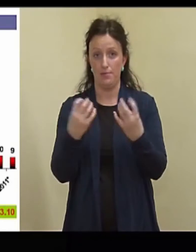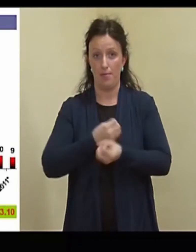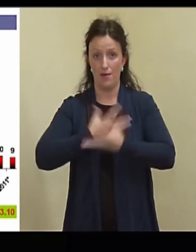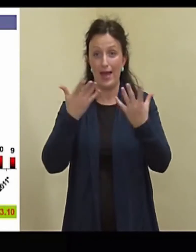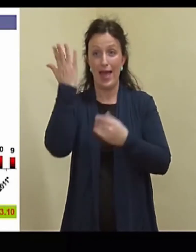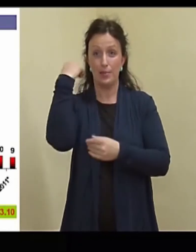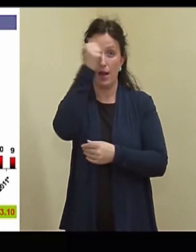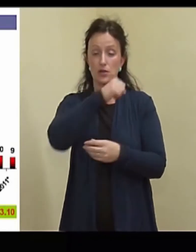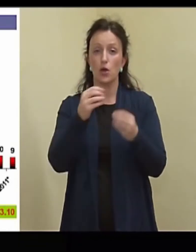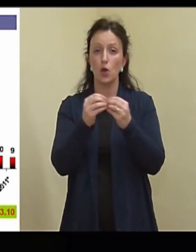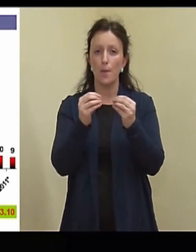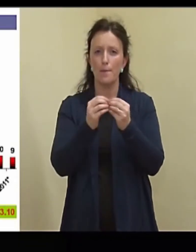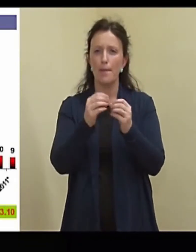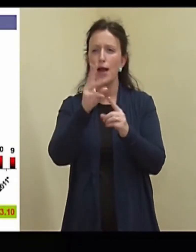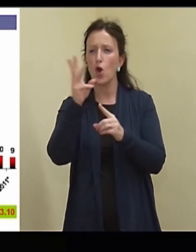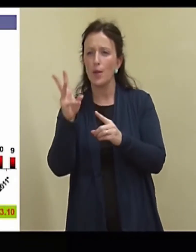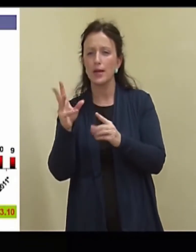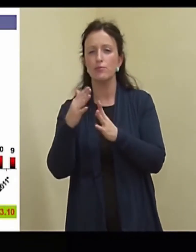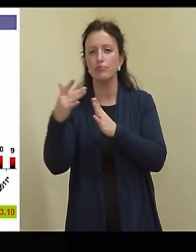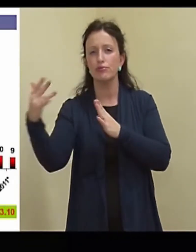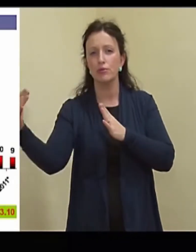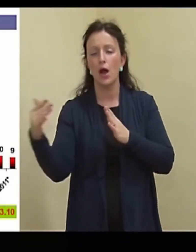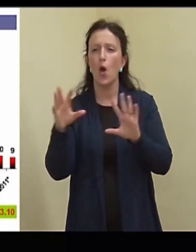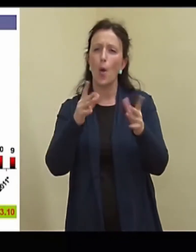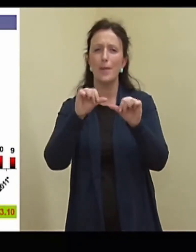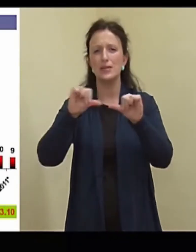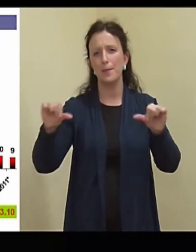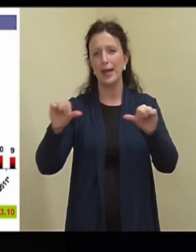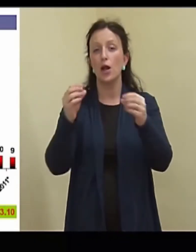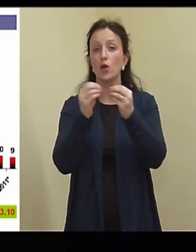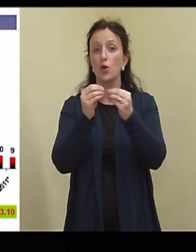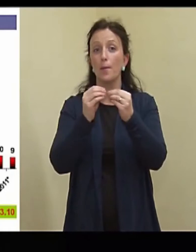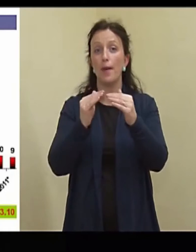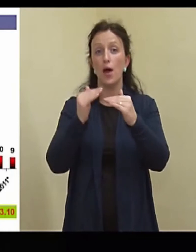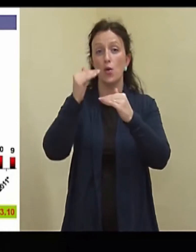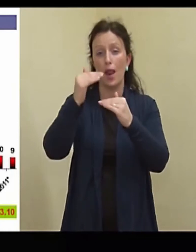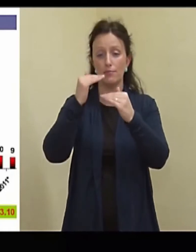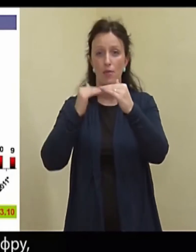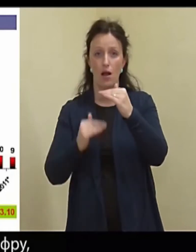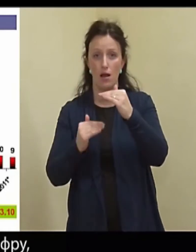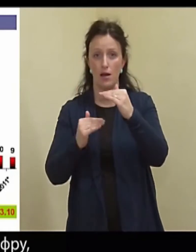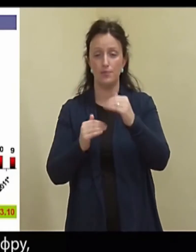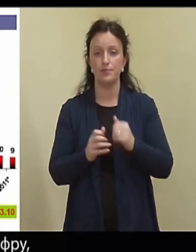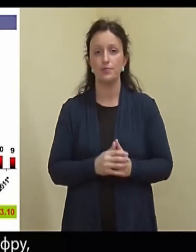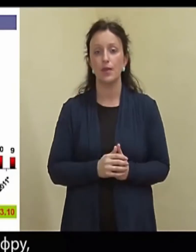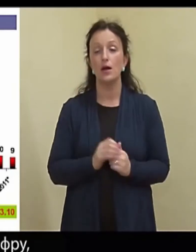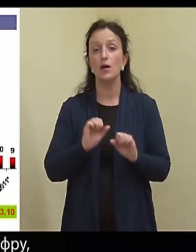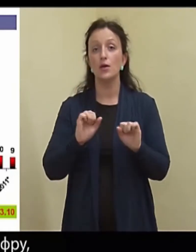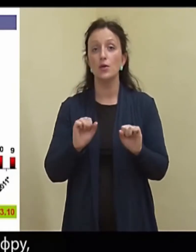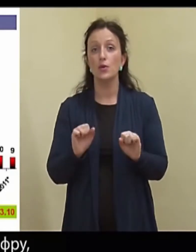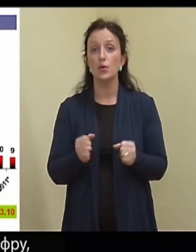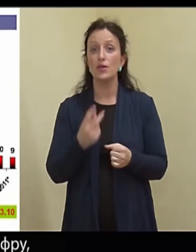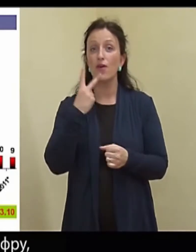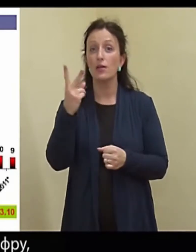10, 13. Ta on jäänud siia sellesse piiri kuskil natuke üle 10, natuke alla 10. Lüüd, kui te vaadatate